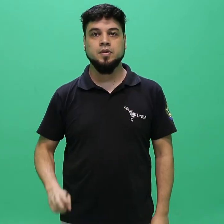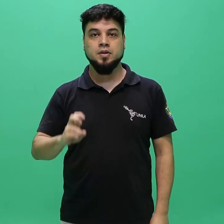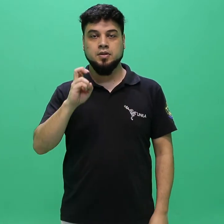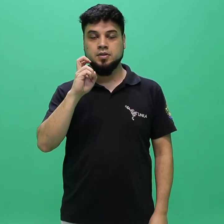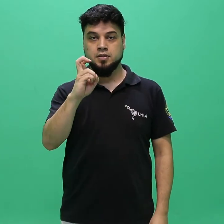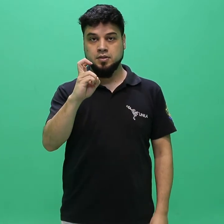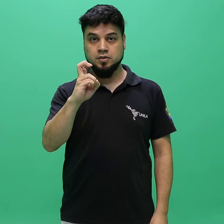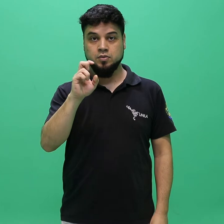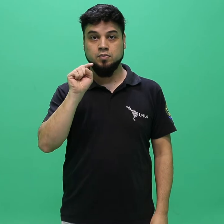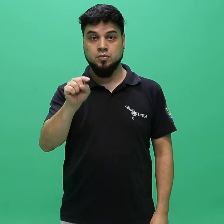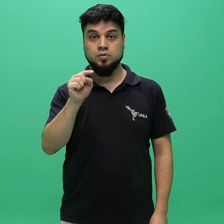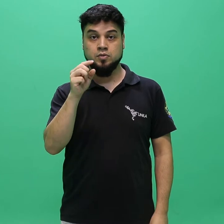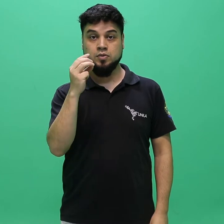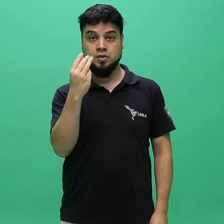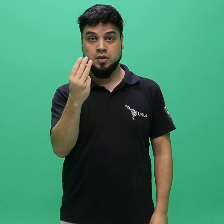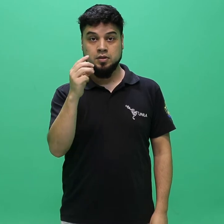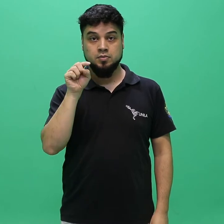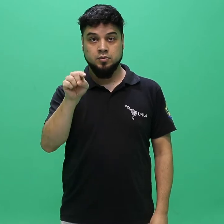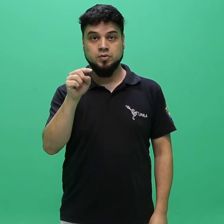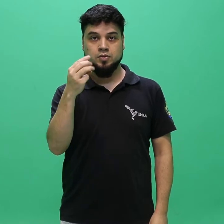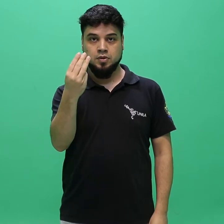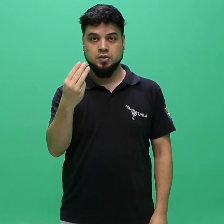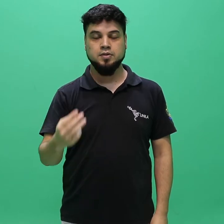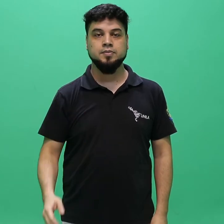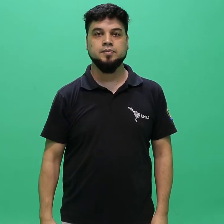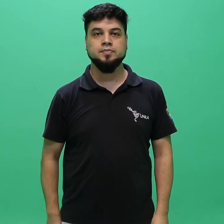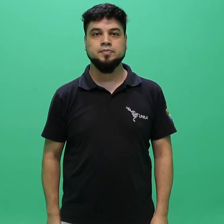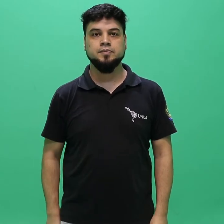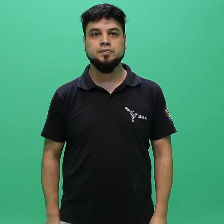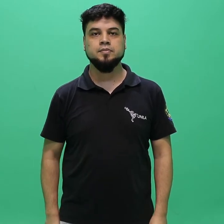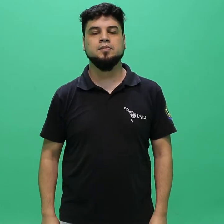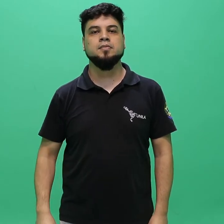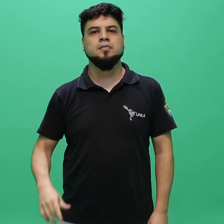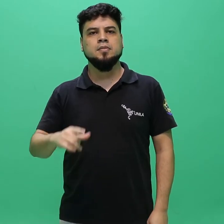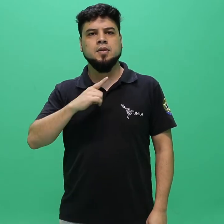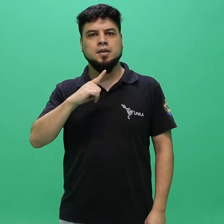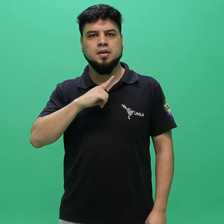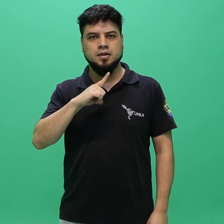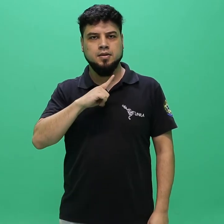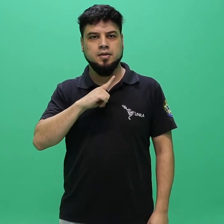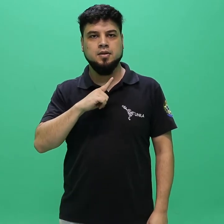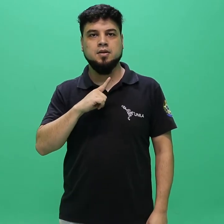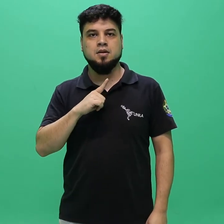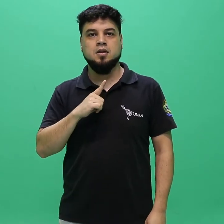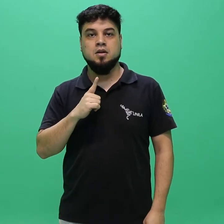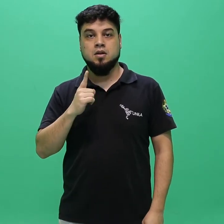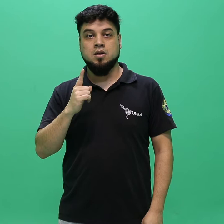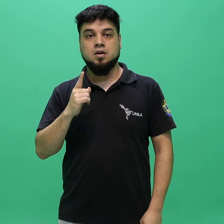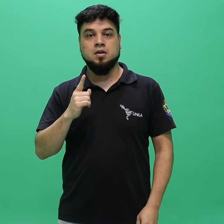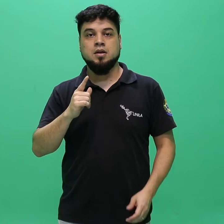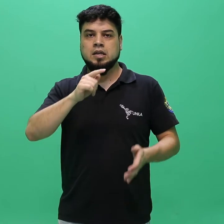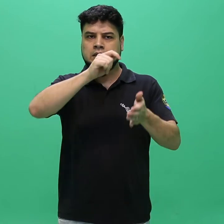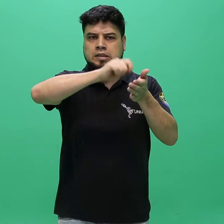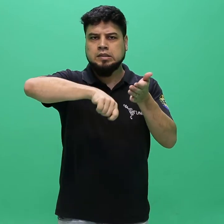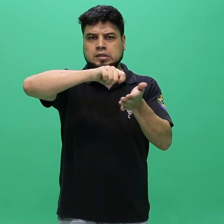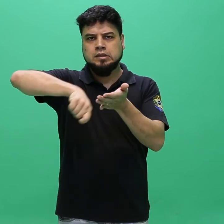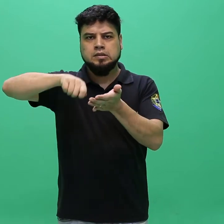5.3.3. Havendo mais de uma inscrição pelo